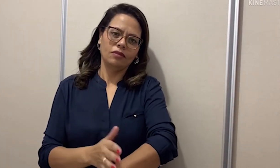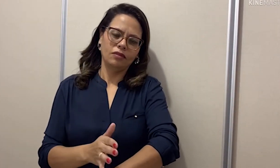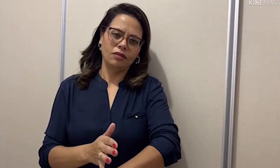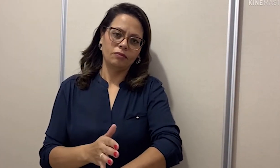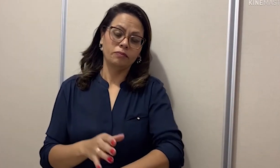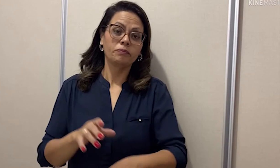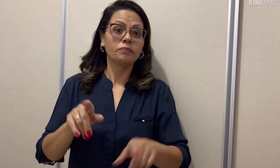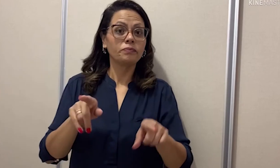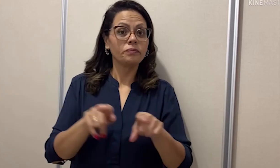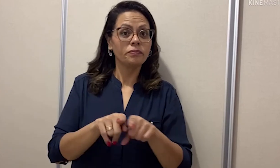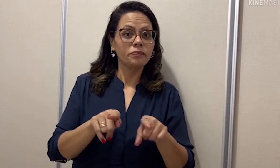-as de novo.